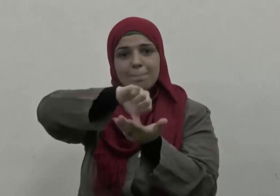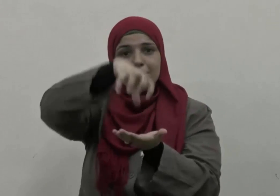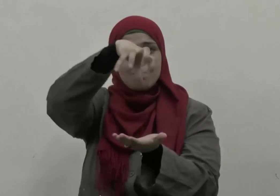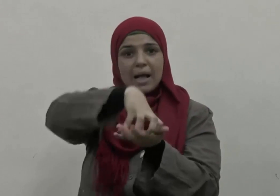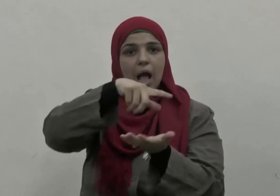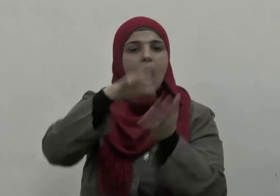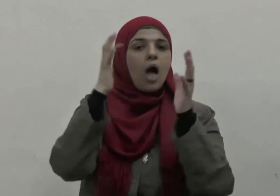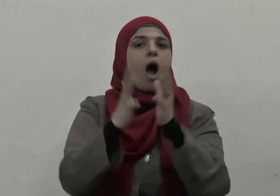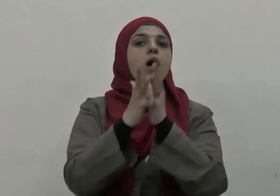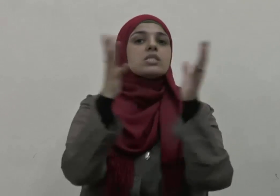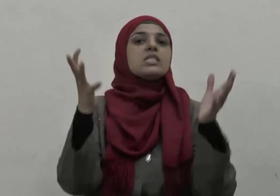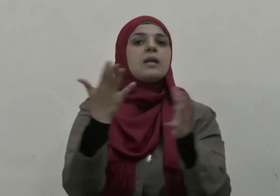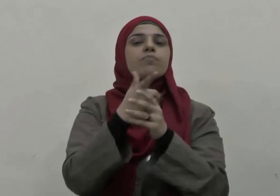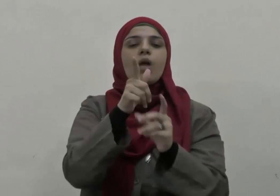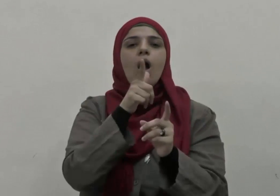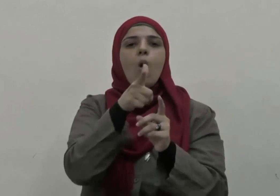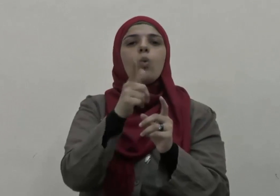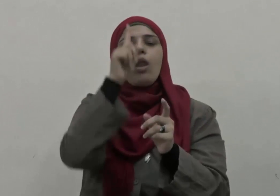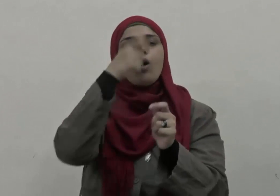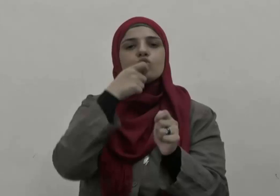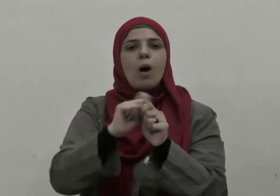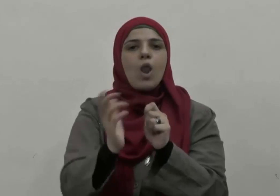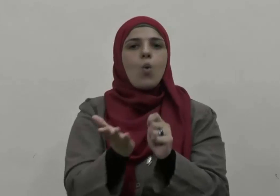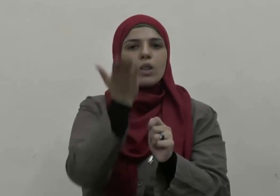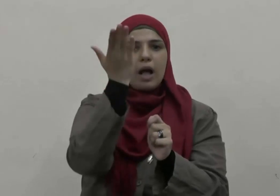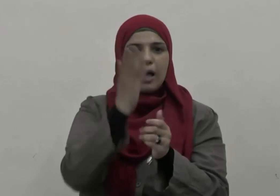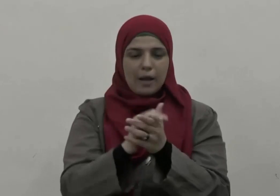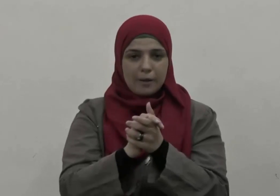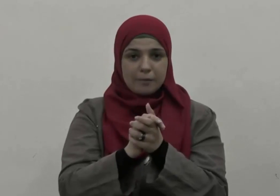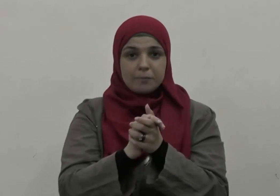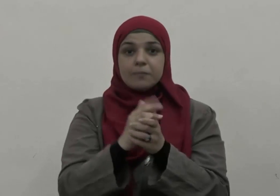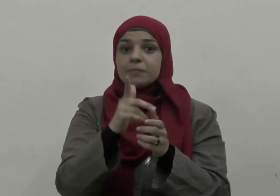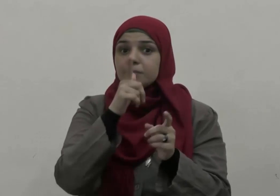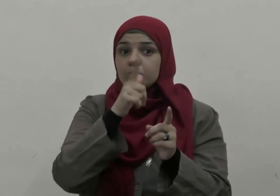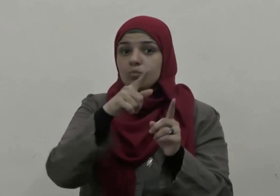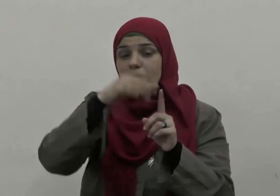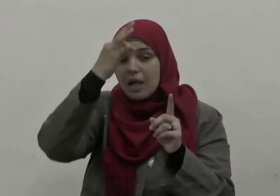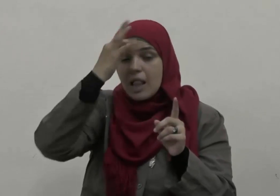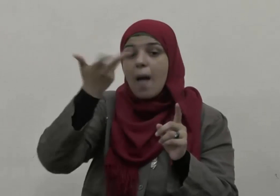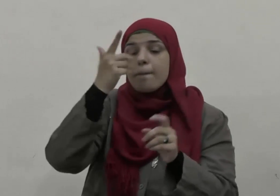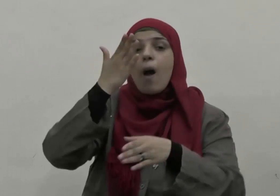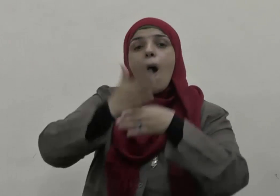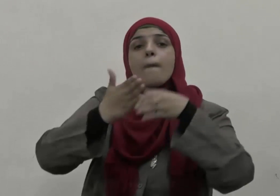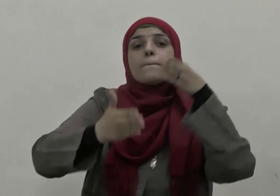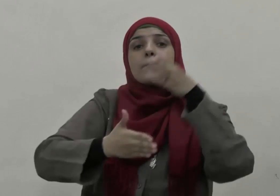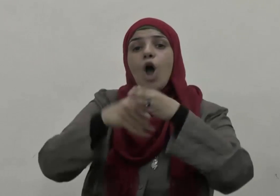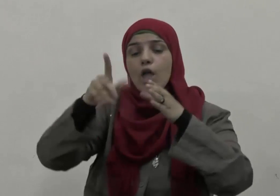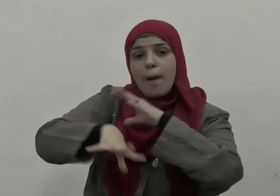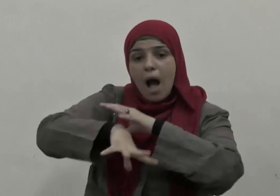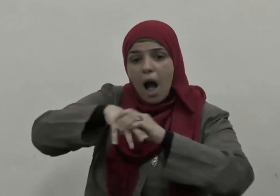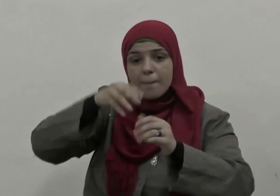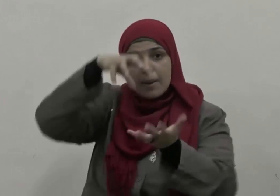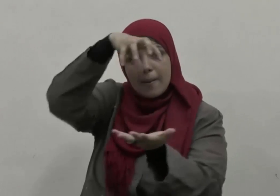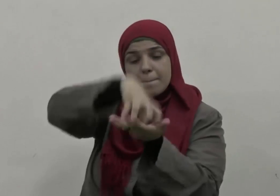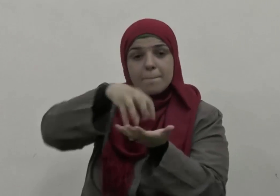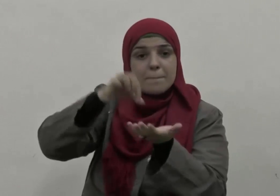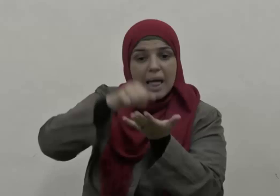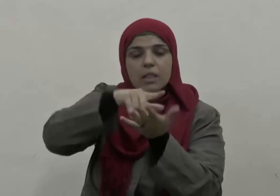العظيم في قوله وإذ يرفع إبراهيم القواعد من البيت